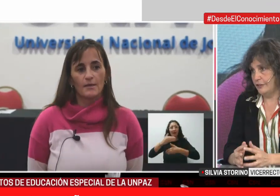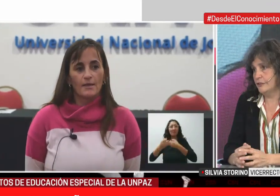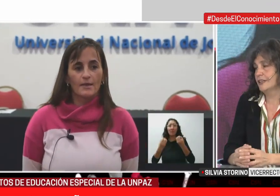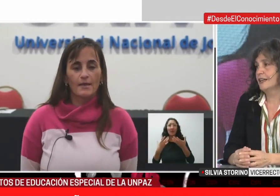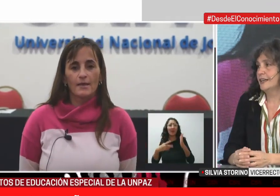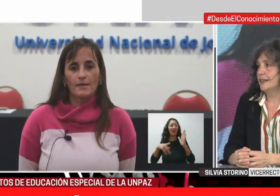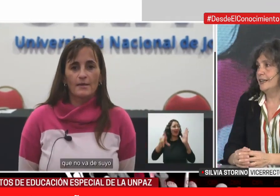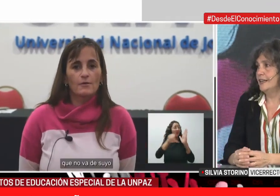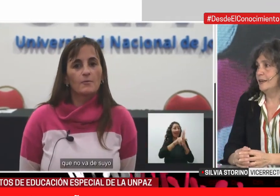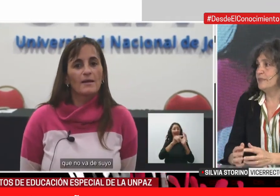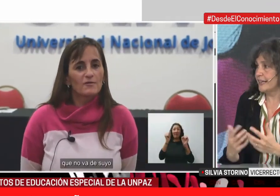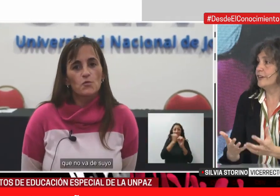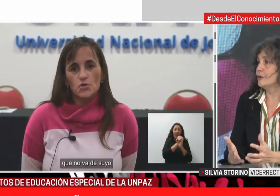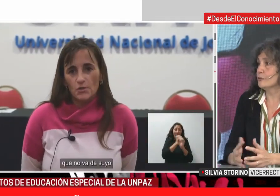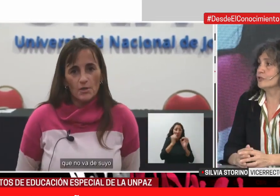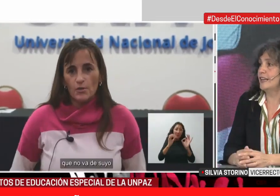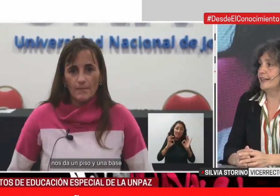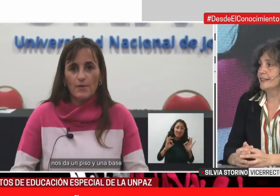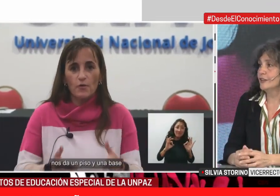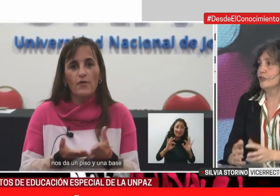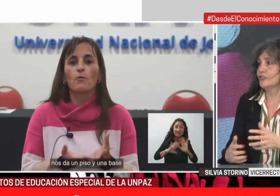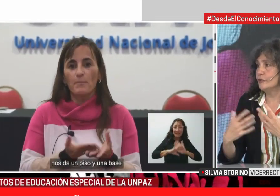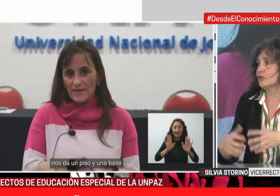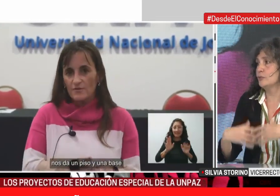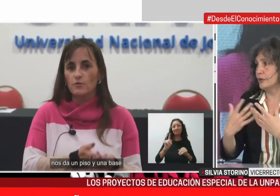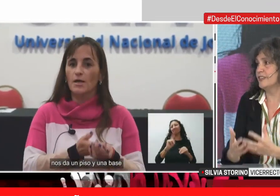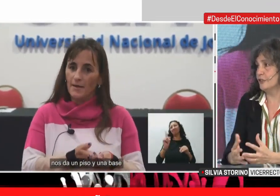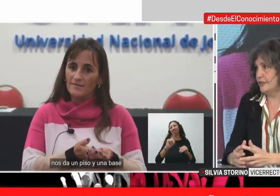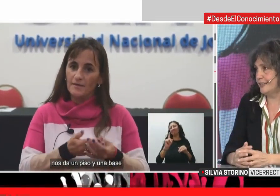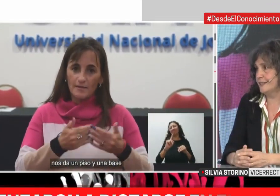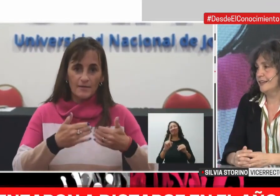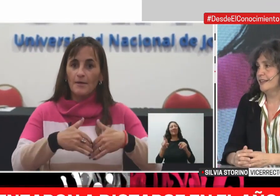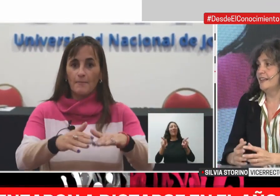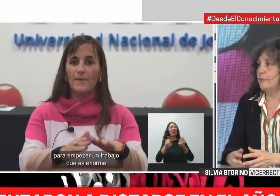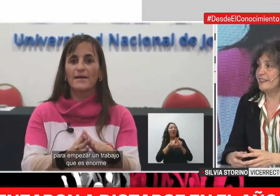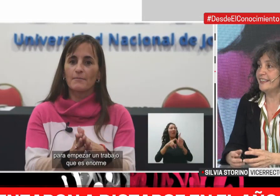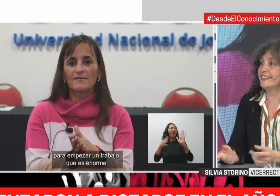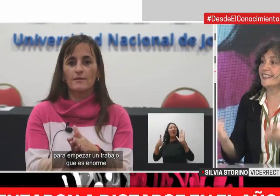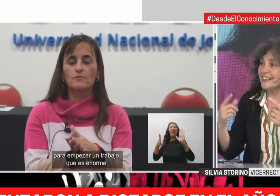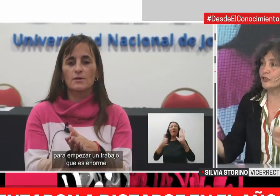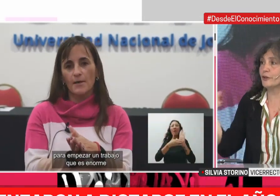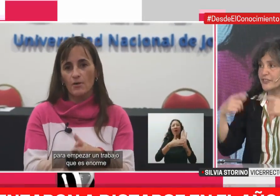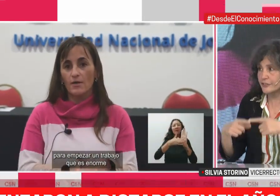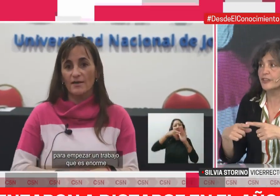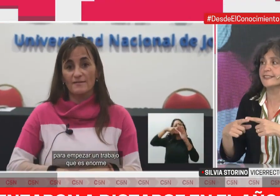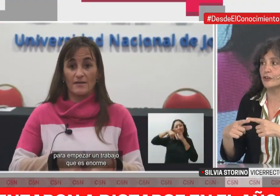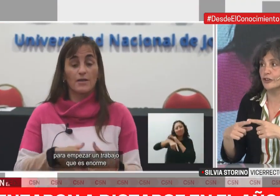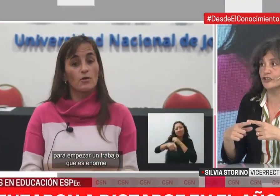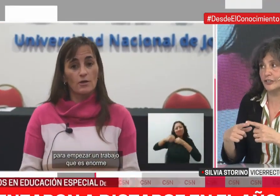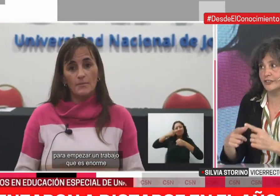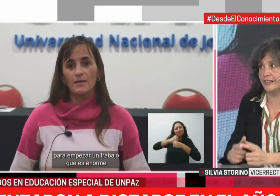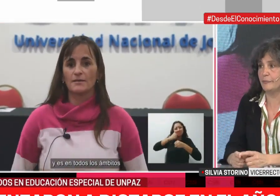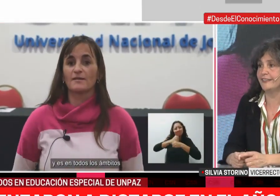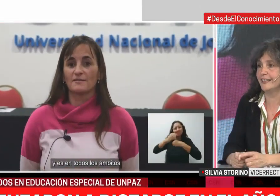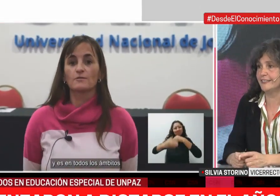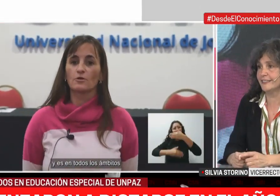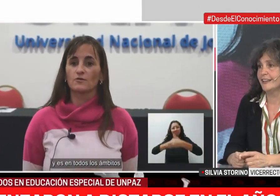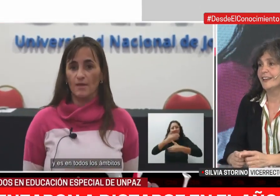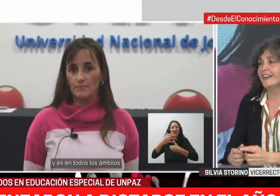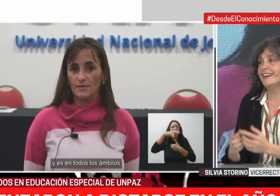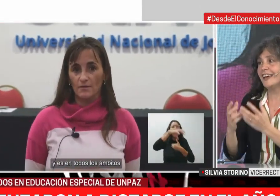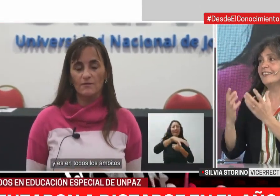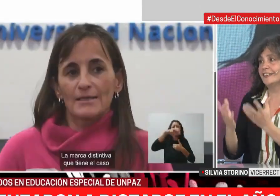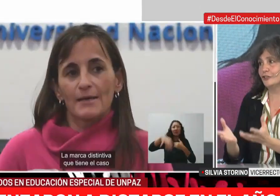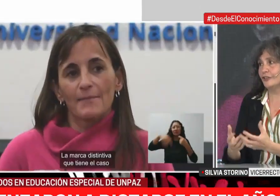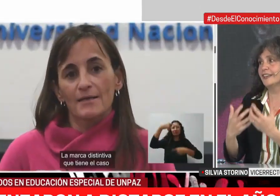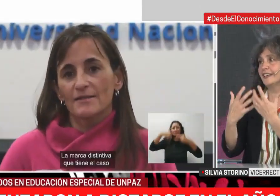profesorados, empezaron a cursar conociendo a sus profesores desde las pantallas. Esos profesores se conocieron desde las pantallas,